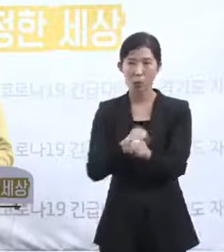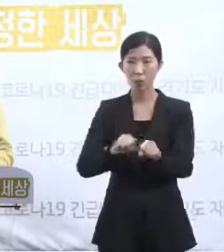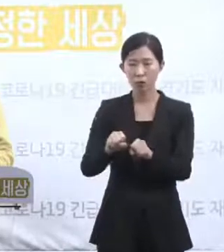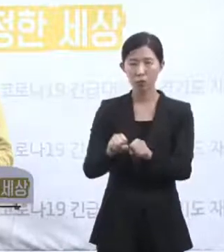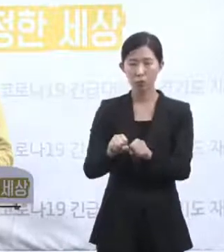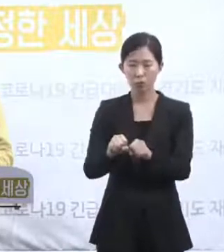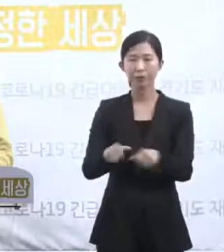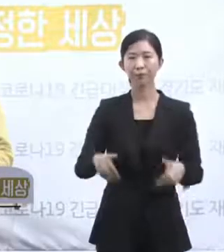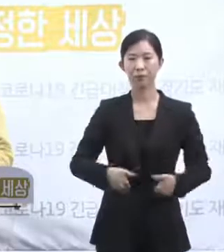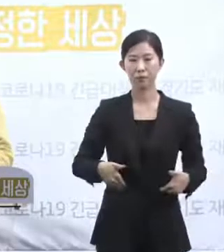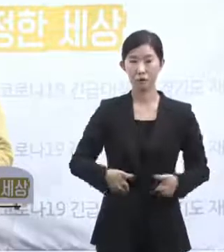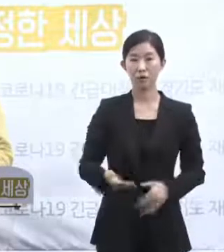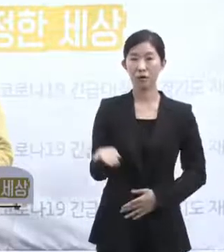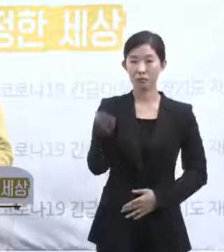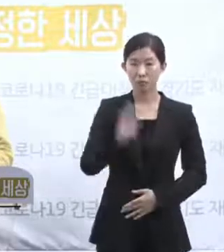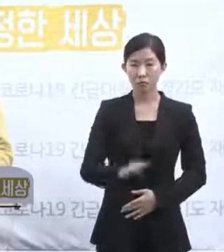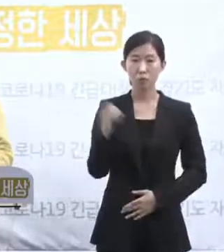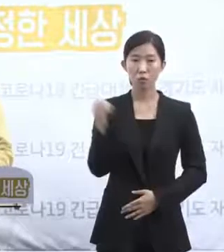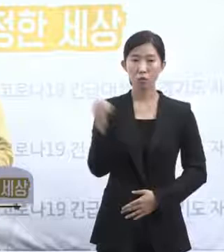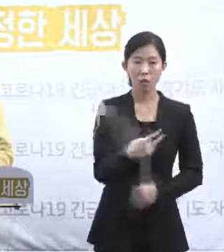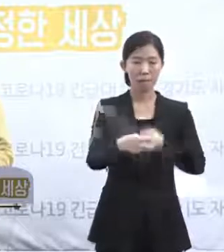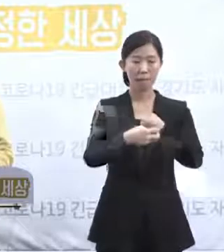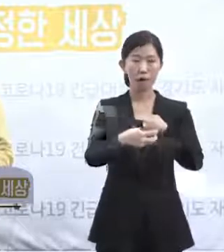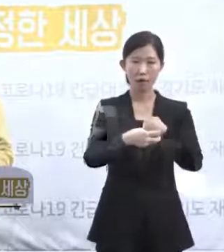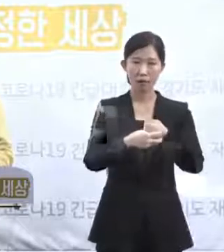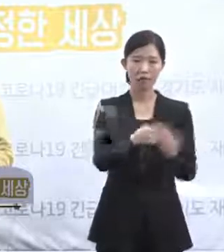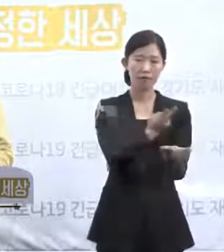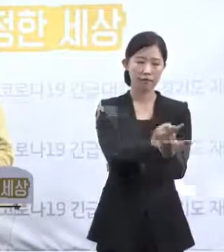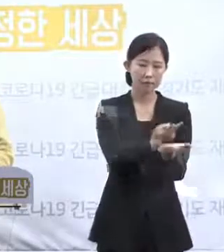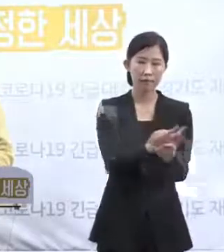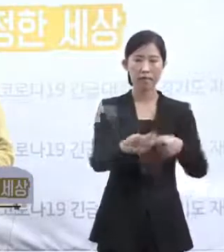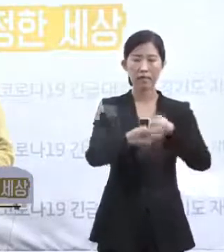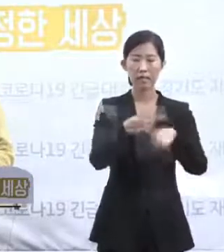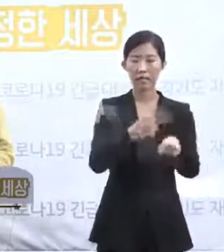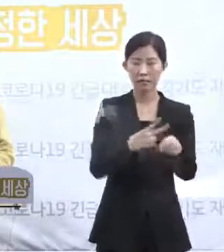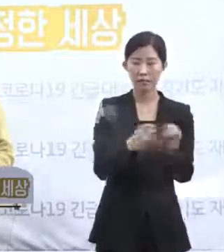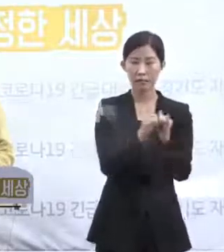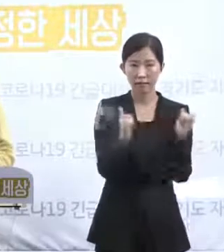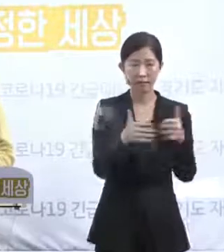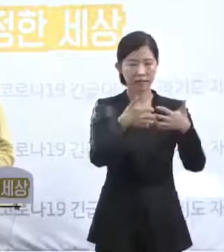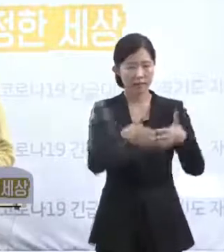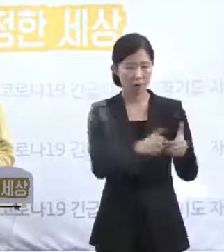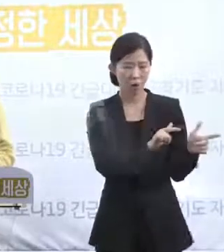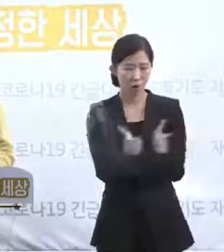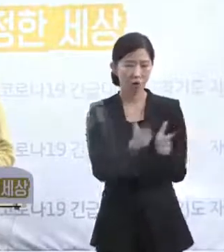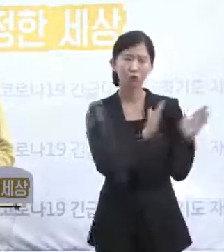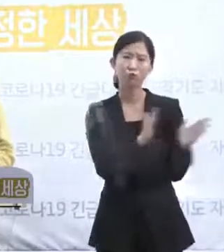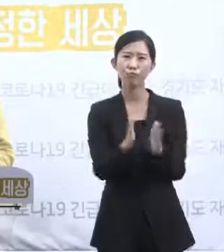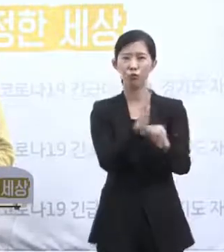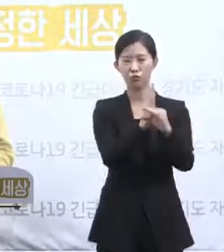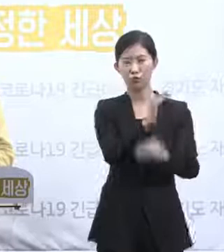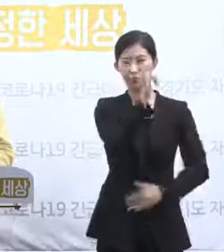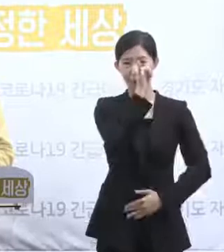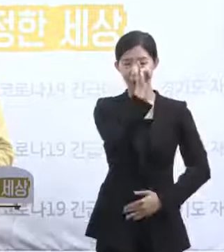만약의 경우를 대비한 병상, 시설, 의료인력 확충을 철저하게 준비 중이긴 하지만